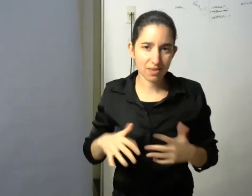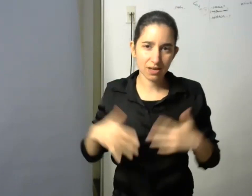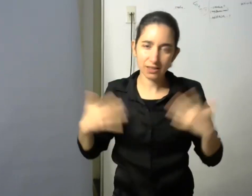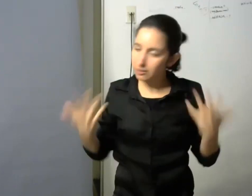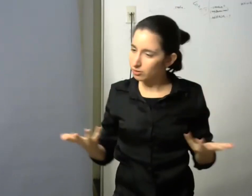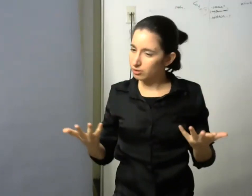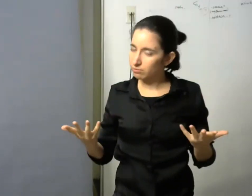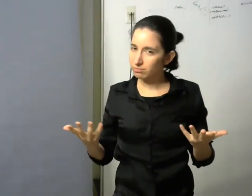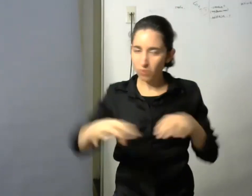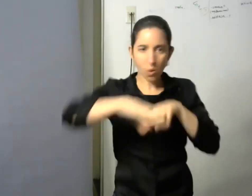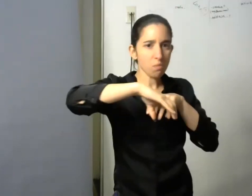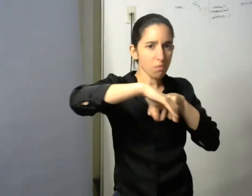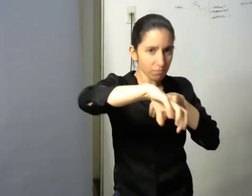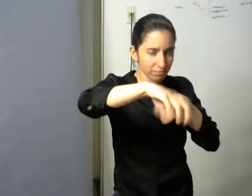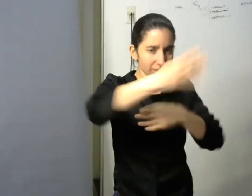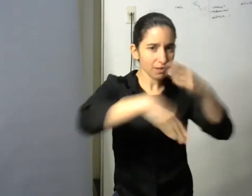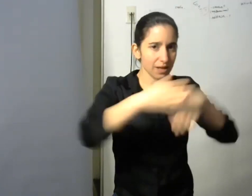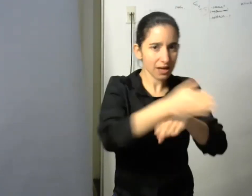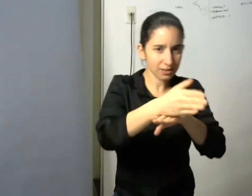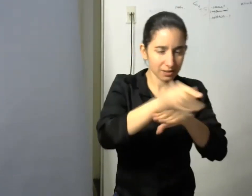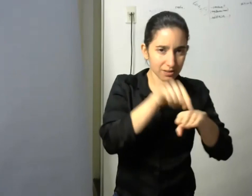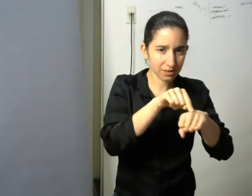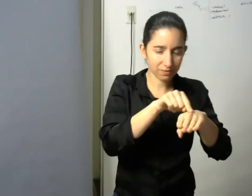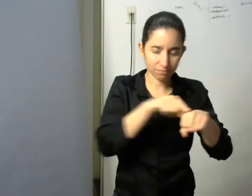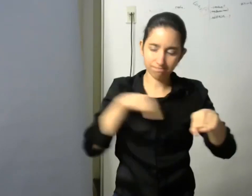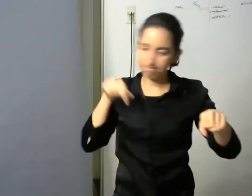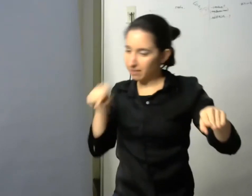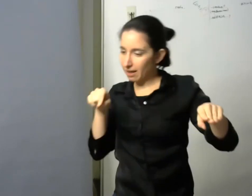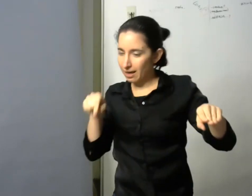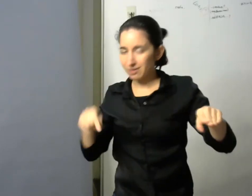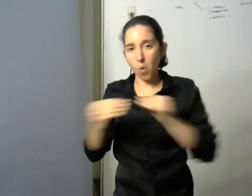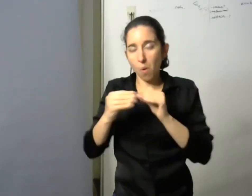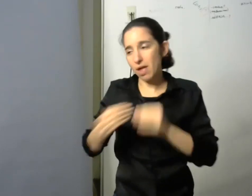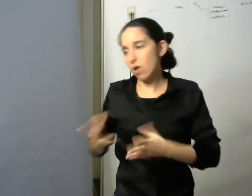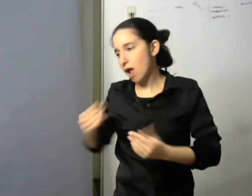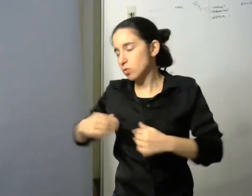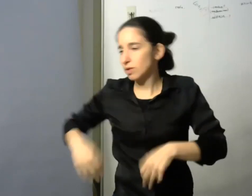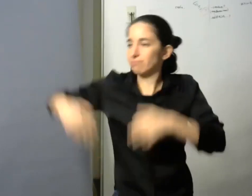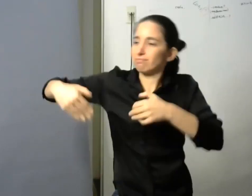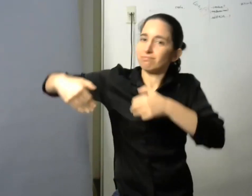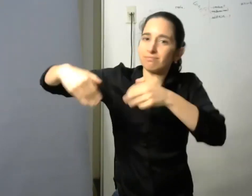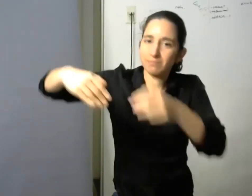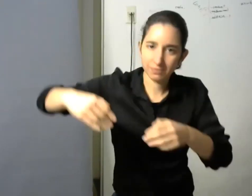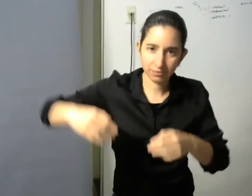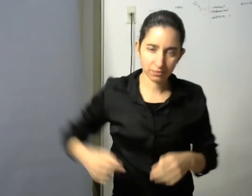que muchas veces lo ayudaban para llegar al aula y escuchar la cátedra cursó un año cursó dos cursó tres